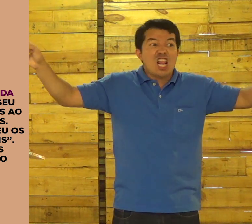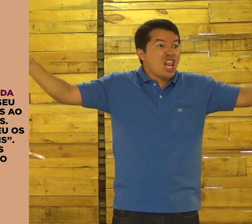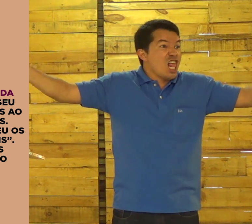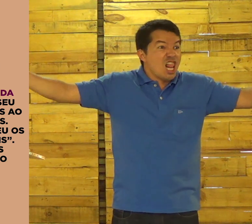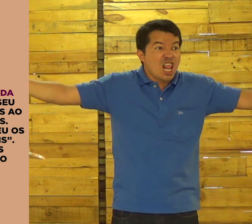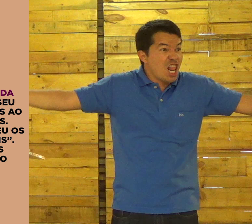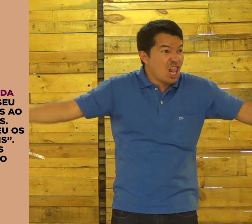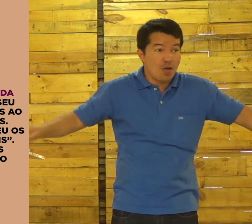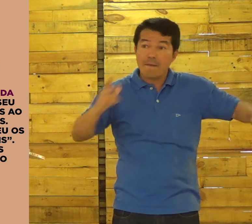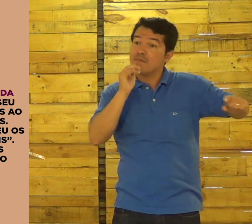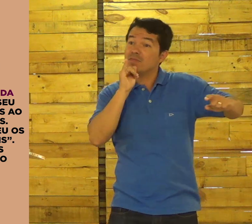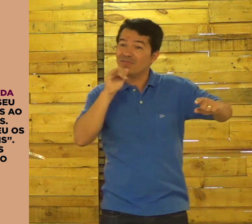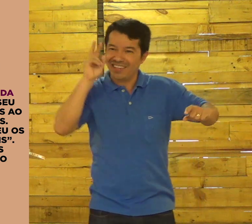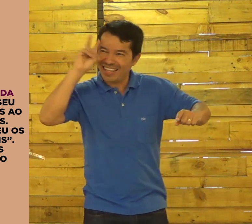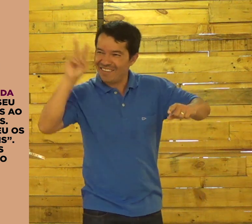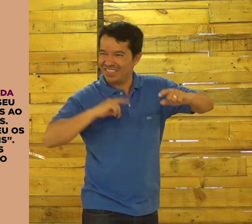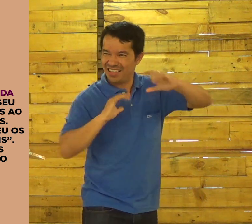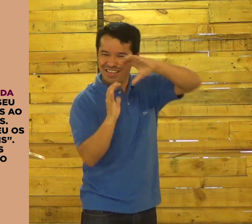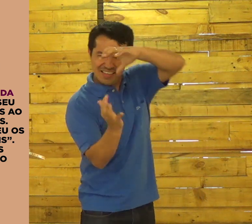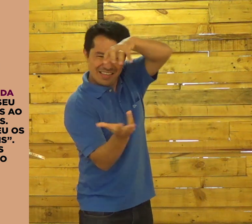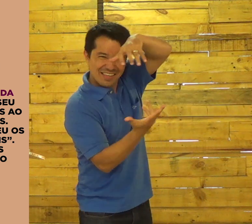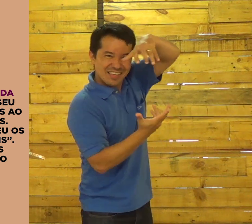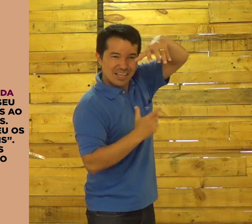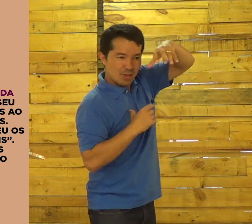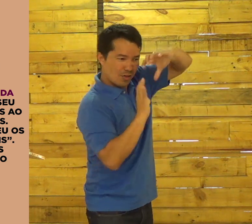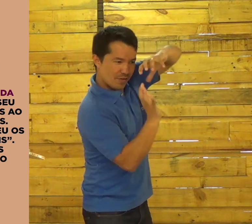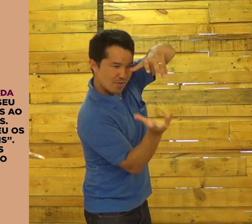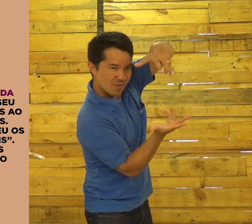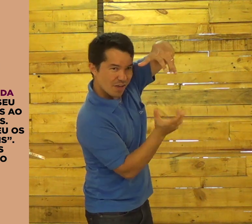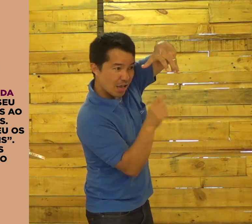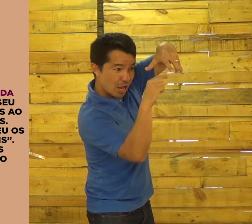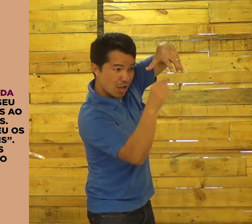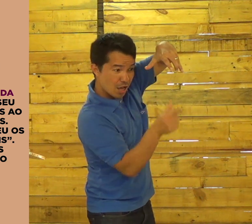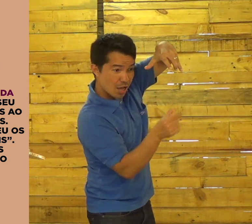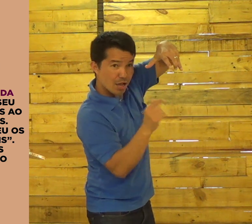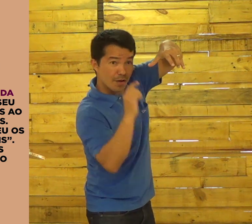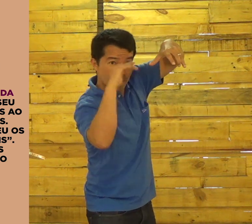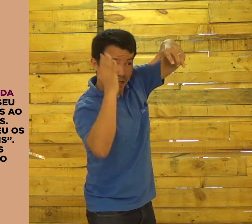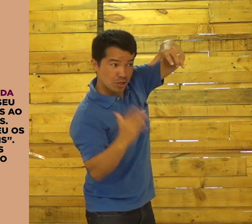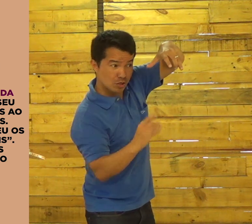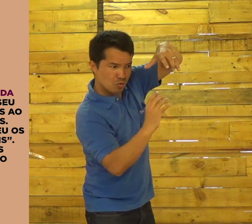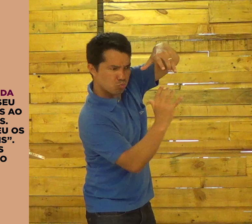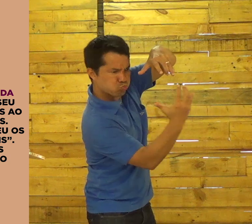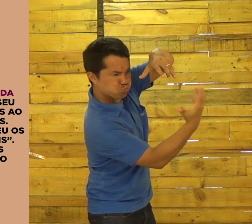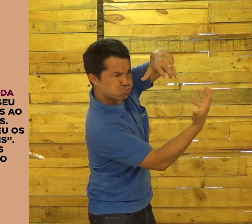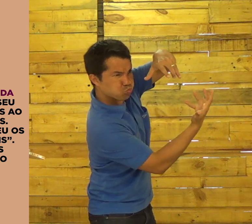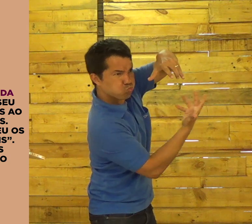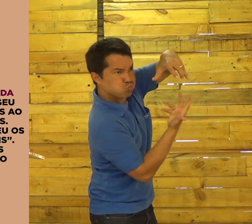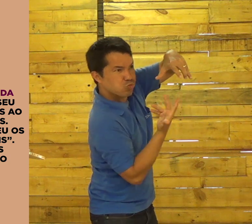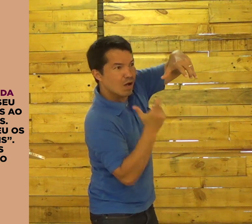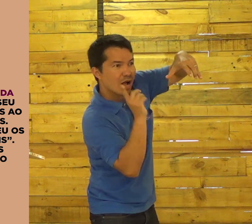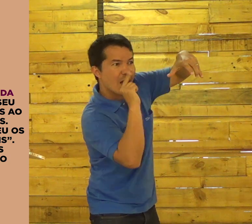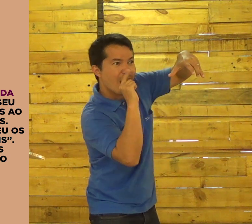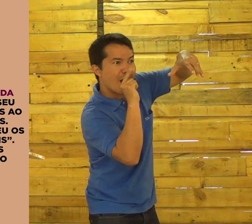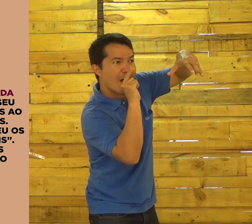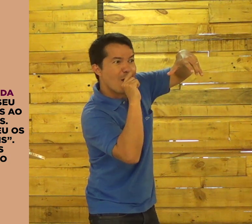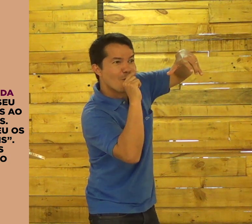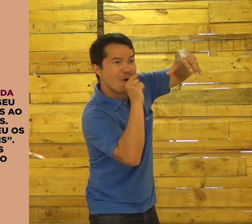É uma extensão mundial, não é? Então, a terra, o Brasil, ele está